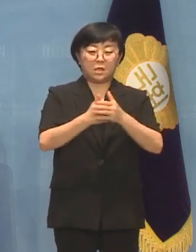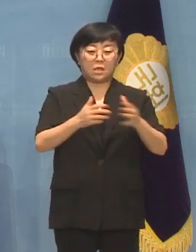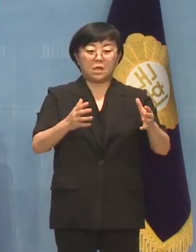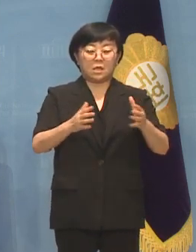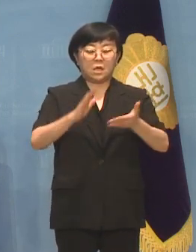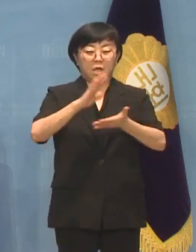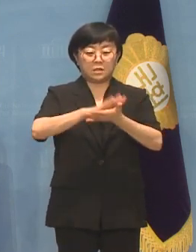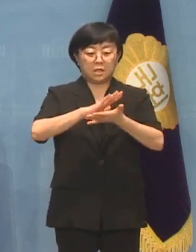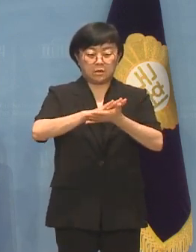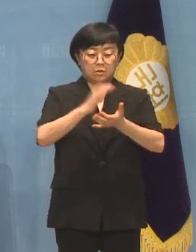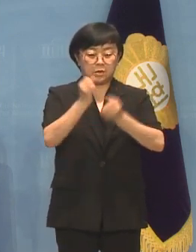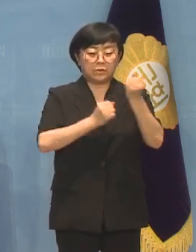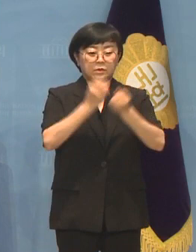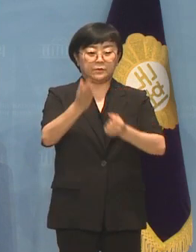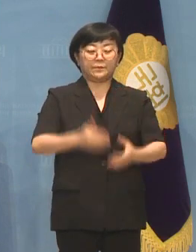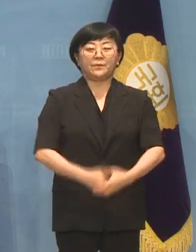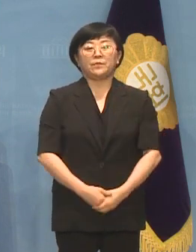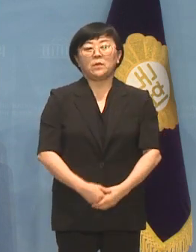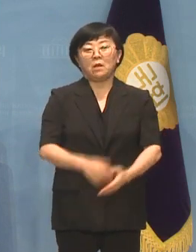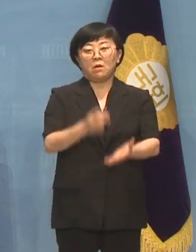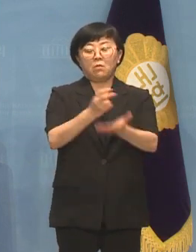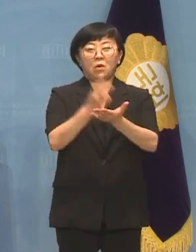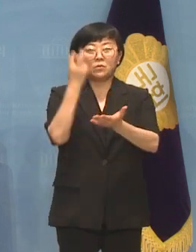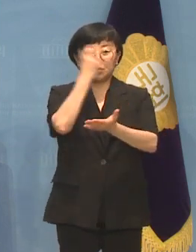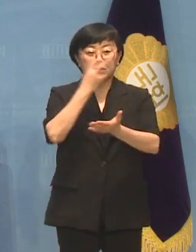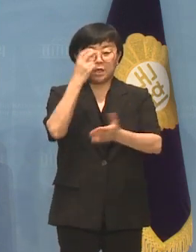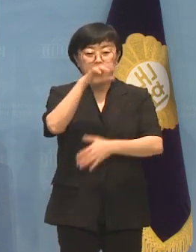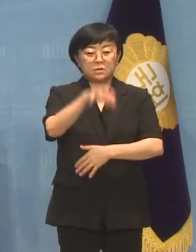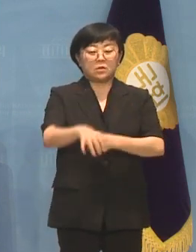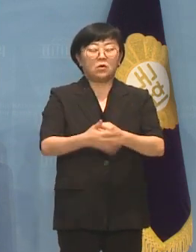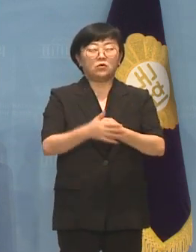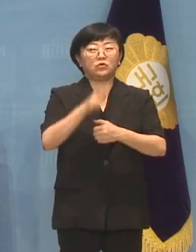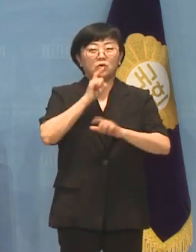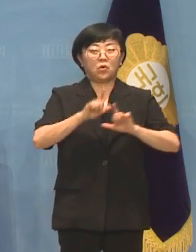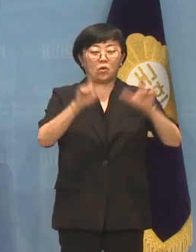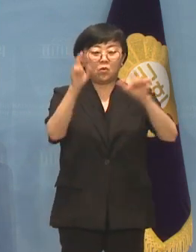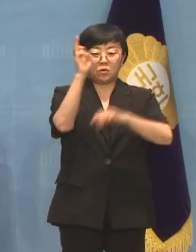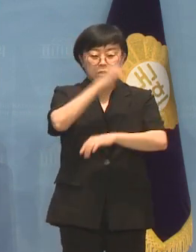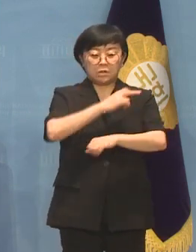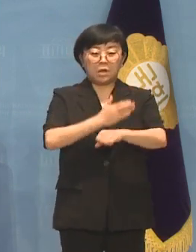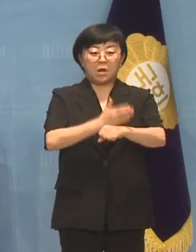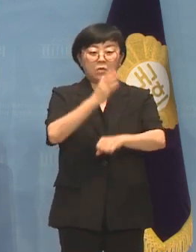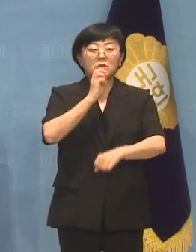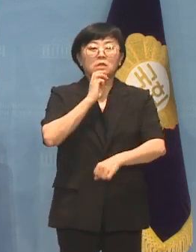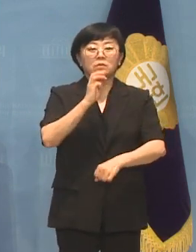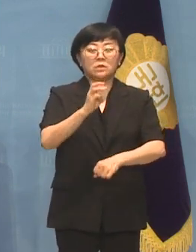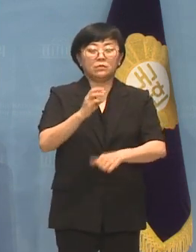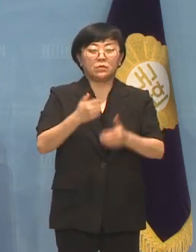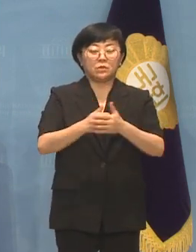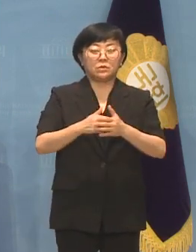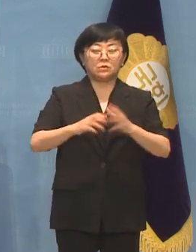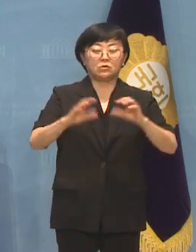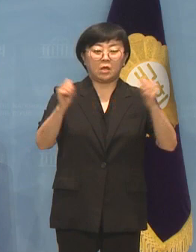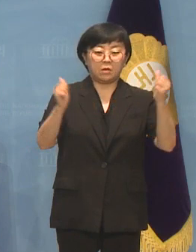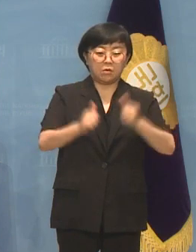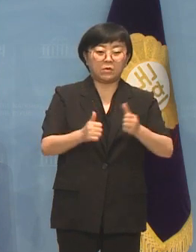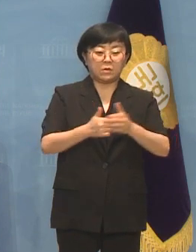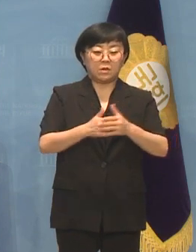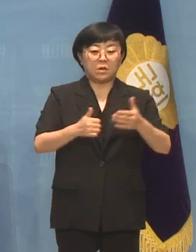브리핑하겠습니다 입법조사처는 수요일 오전 9시 30분 의원회관